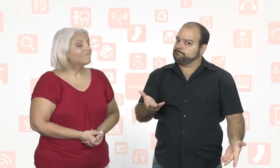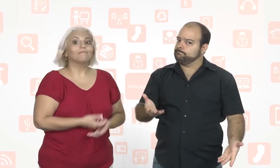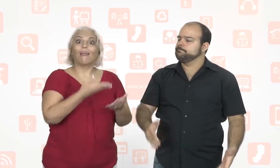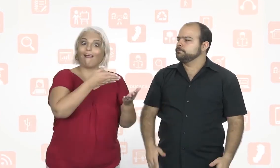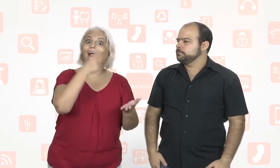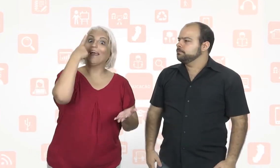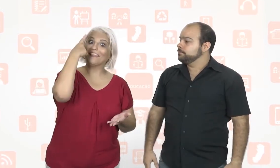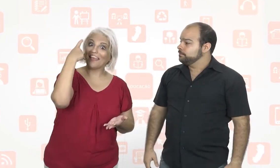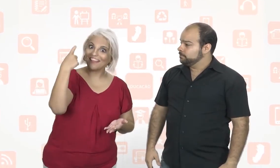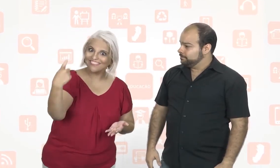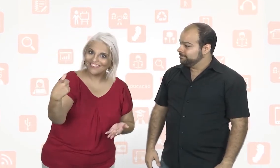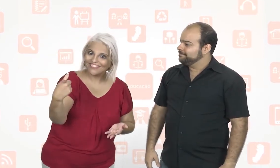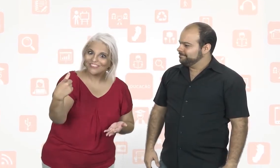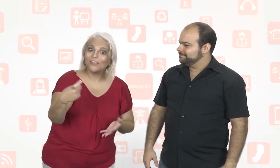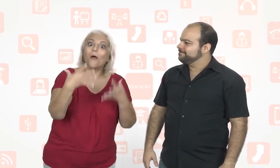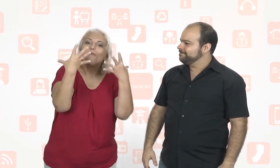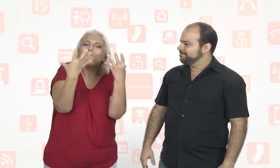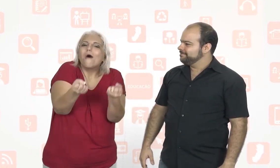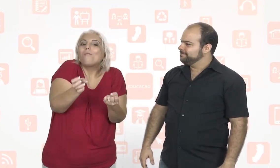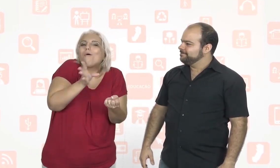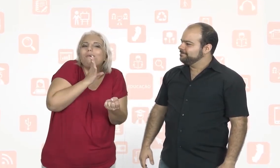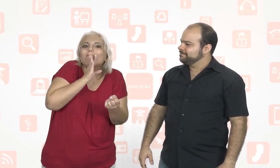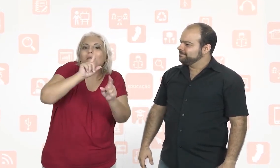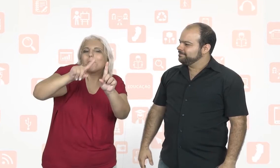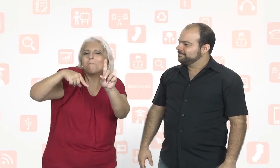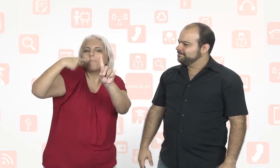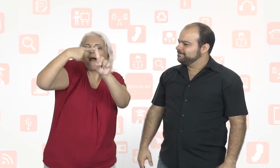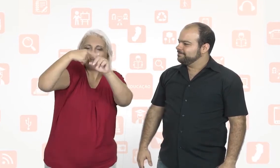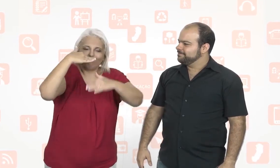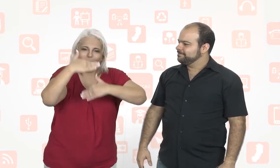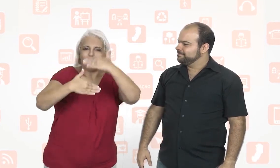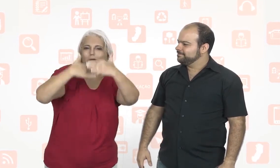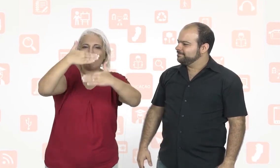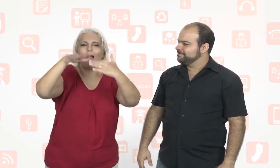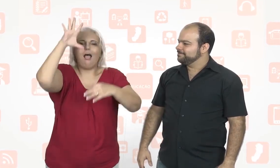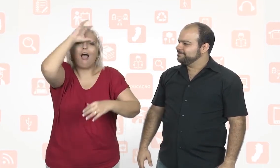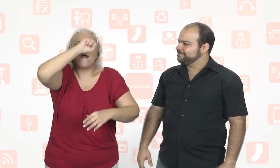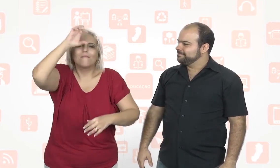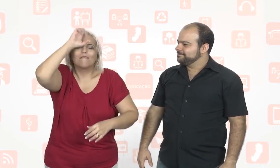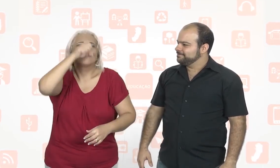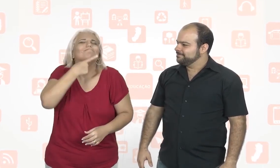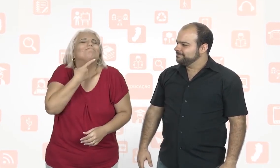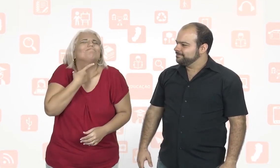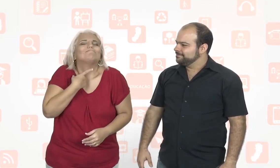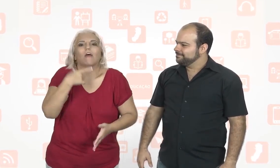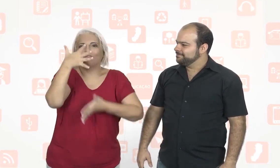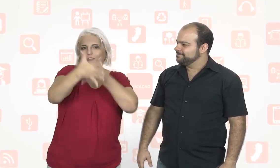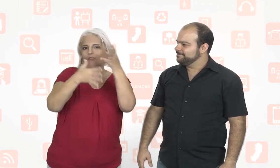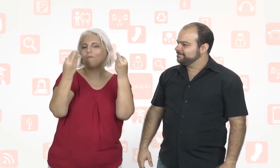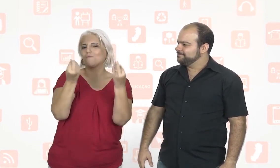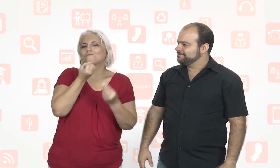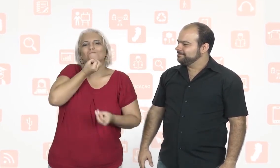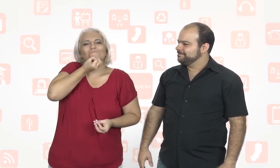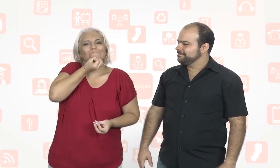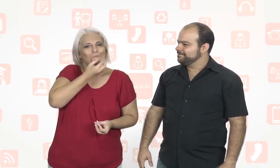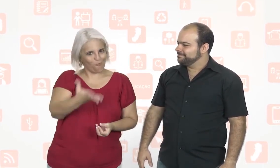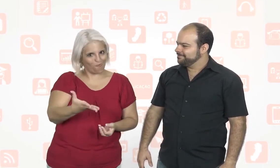até hoje. Muito interessante! Vamos conhecer mais e aprender sobre a língua de sinais, porque ela é muito importante para